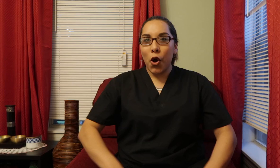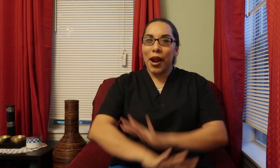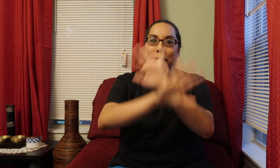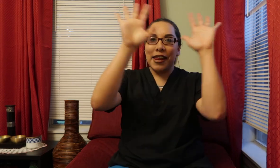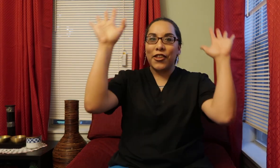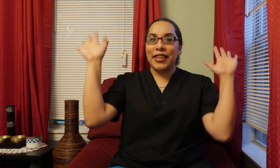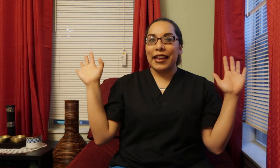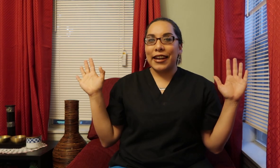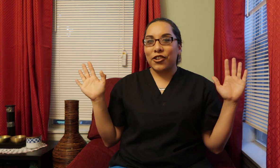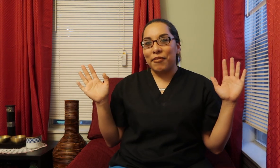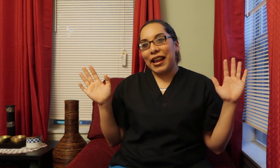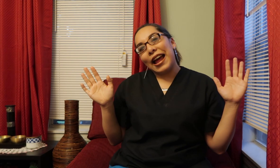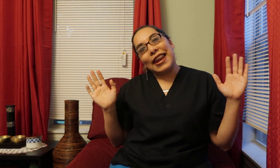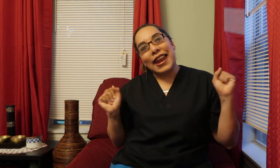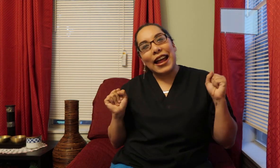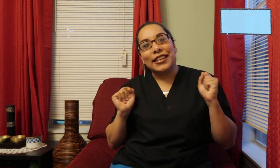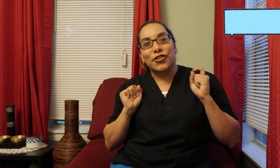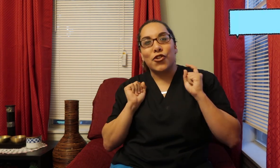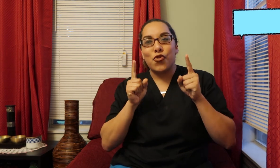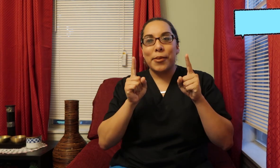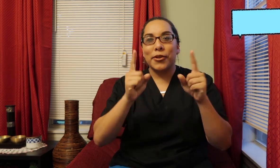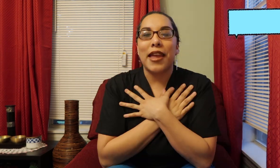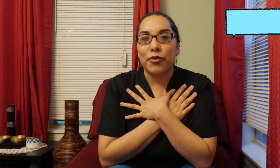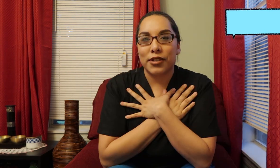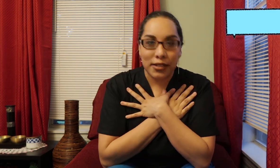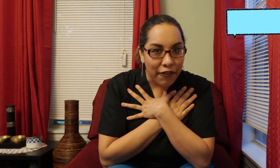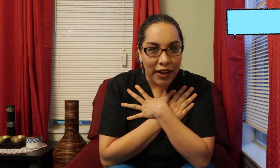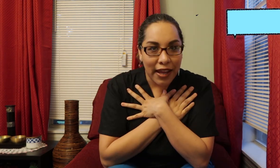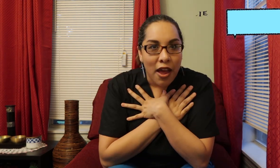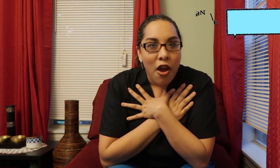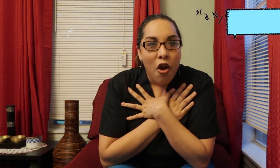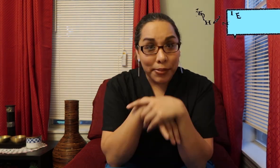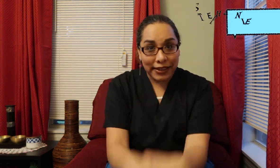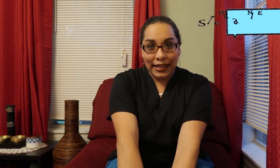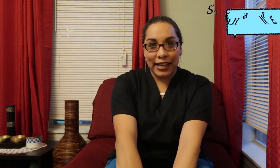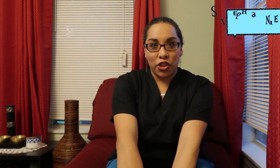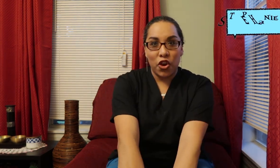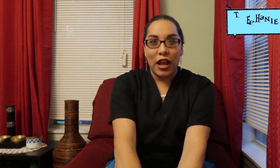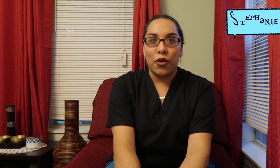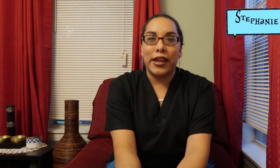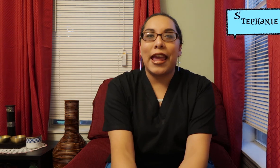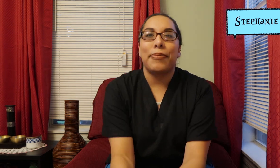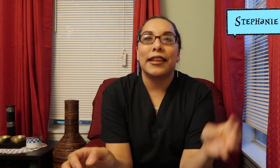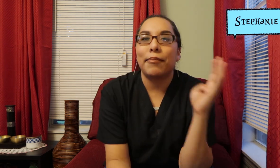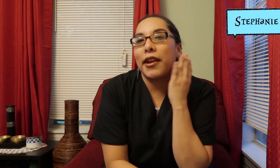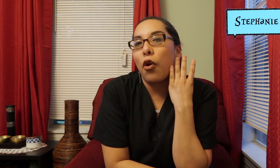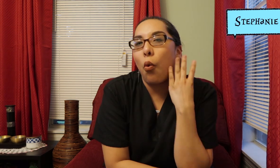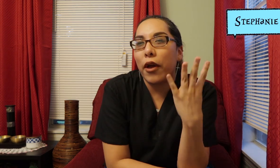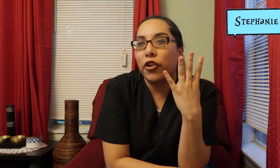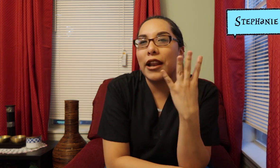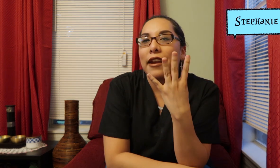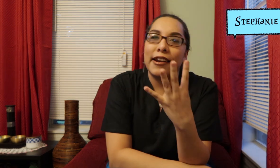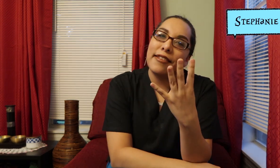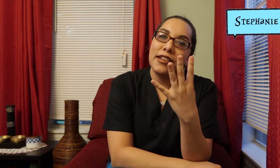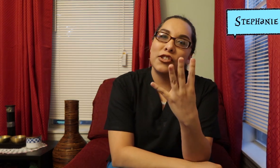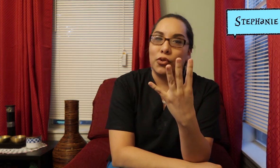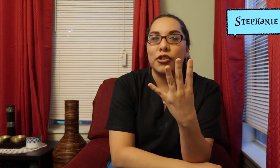Hola, bienvenidos de regreso a mi canal, si son nuevos, me llamo Stephanie Vamos a estar haciendo el recap de la semana 4 de la reina de Sush